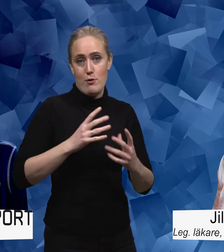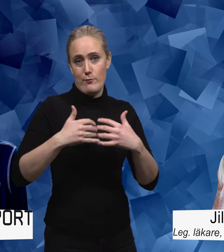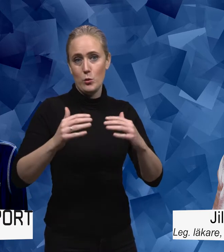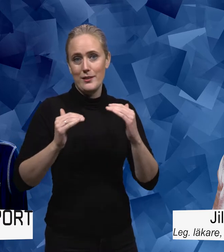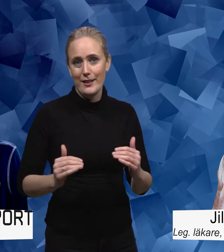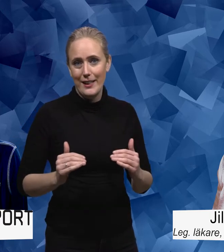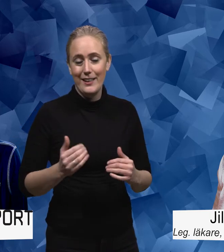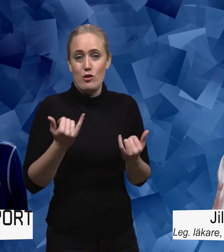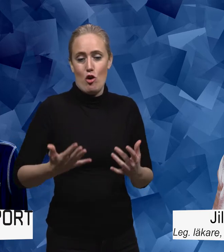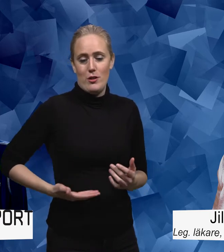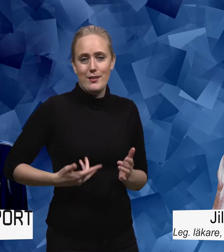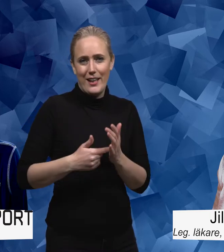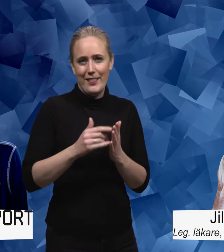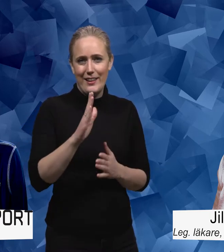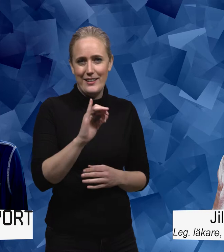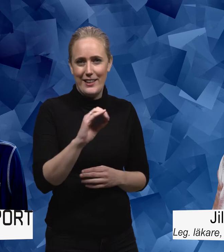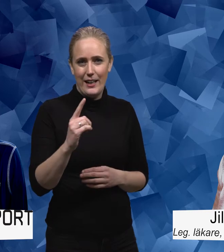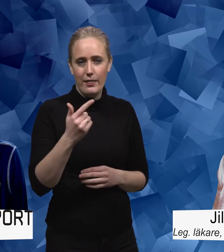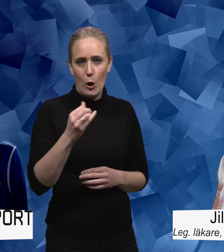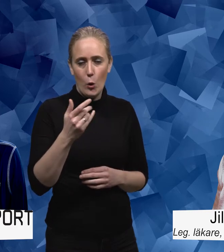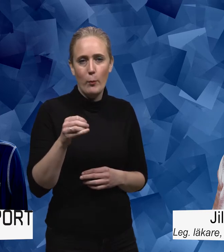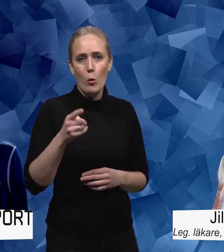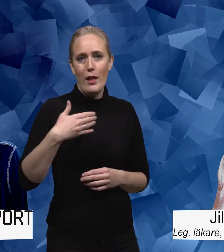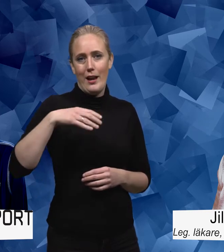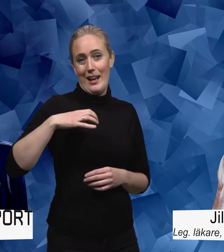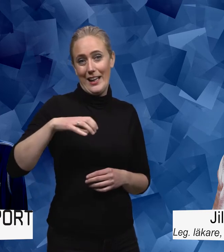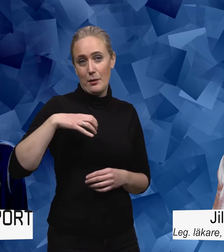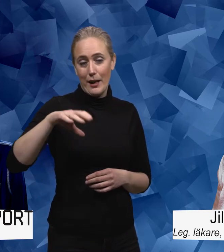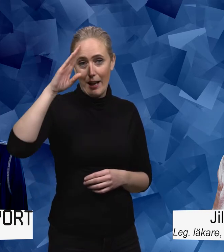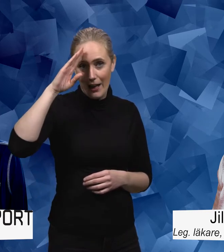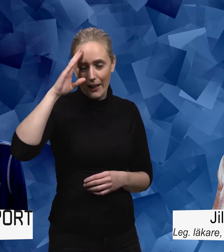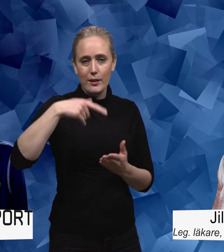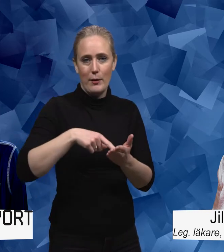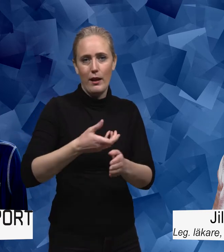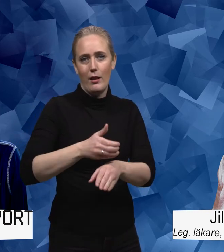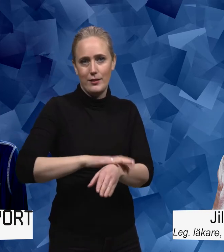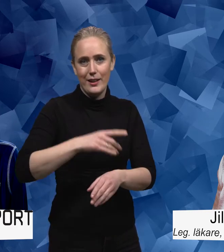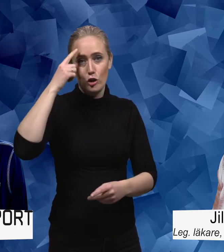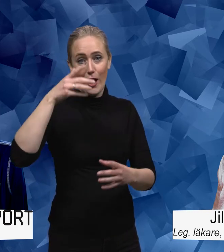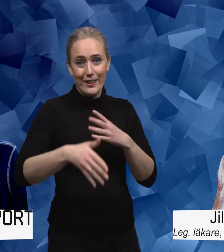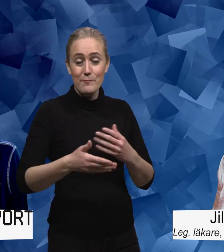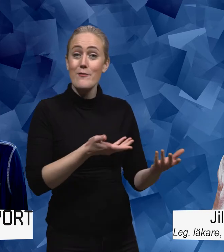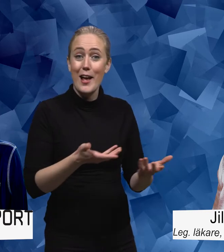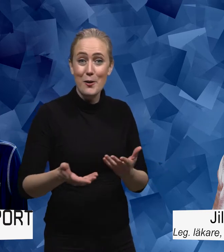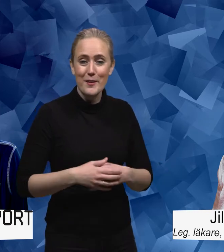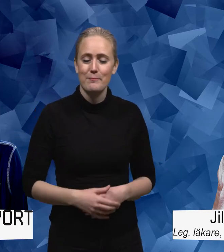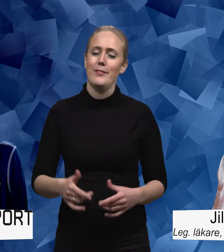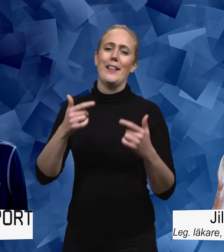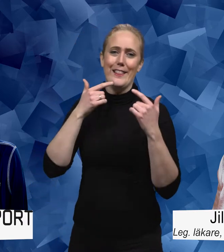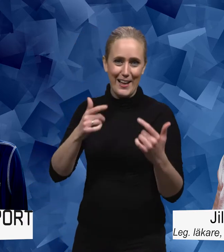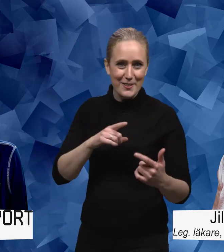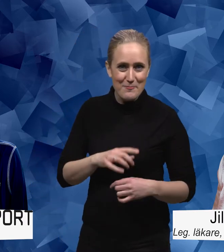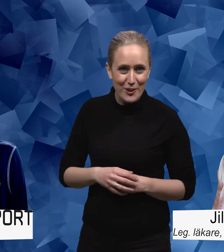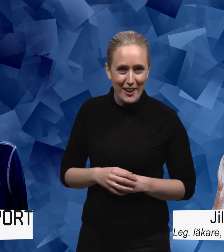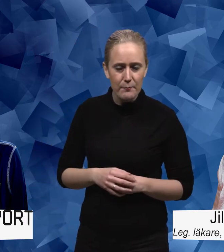Dagens gäst heter Jill Tåb och är legitimerad läkare, specialist i psykiatri. Välkommen Jill! Tack så himla mycket! Du har gjort en